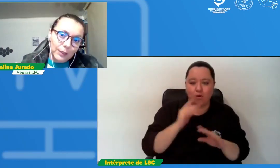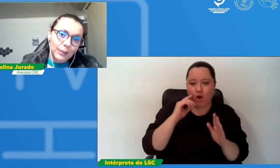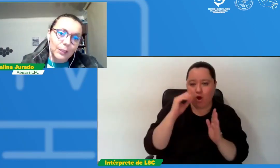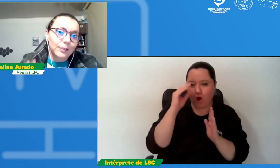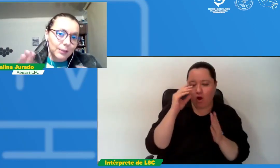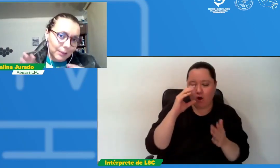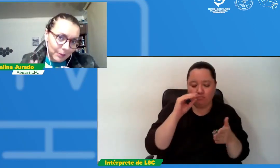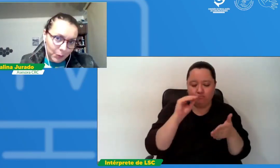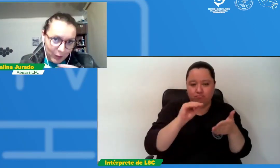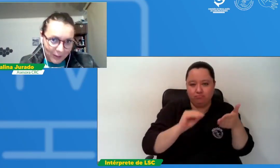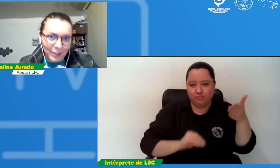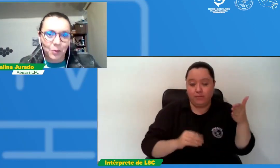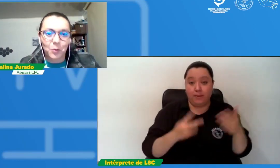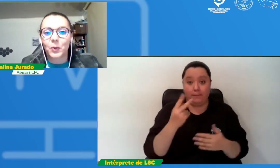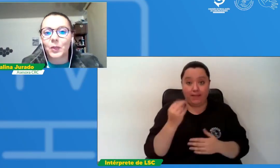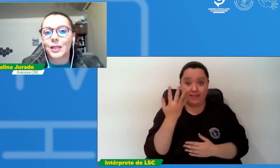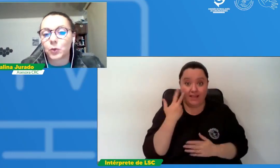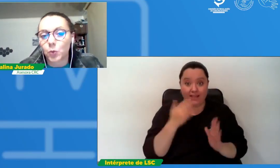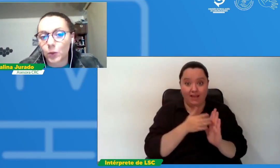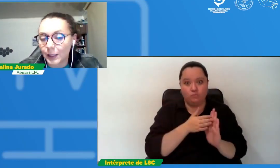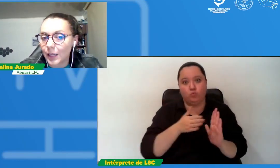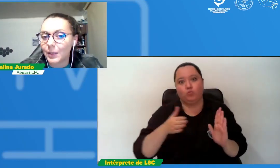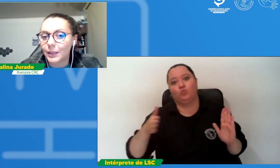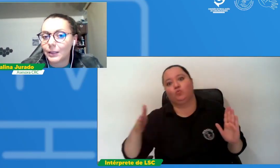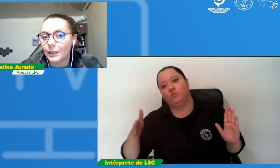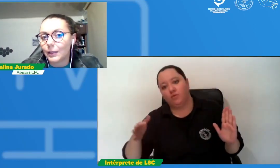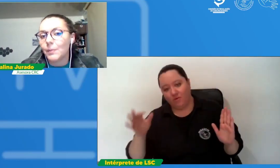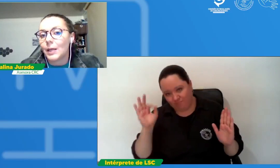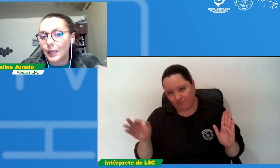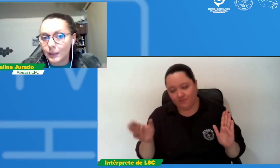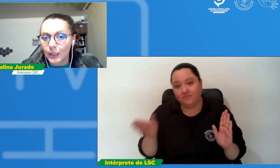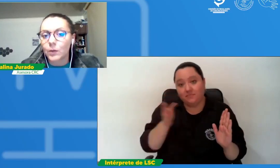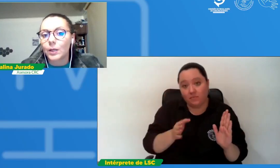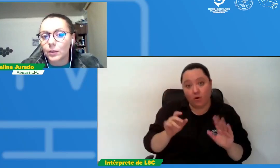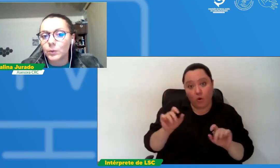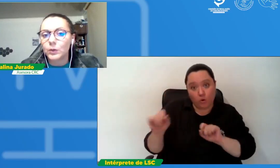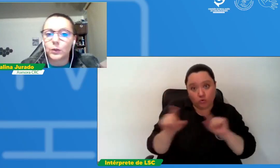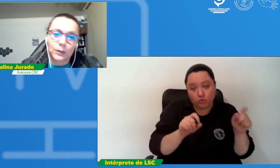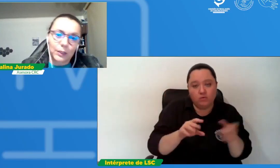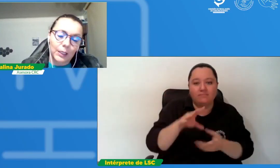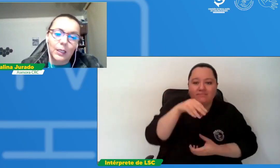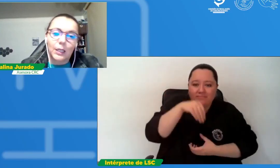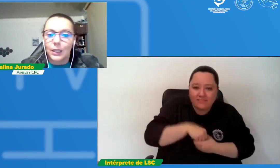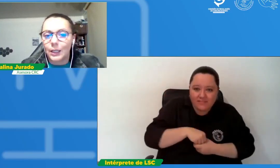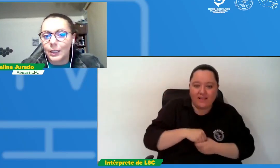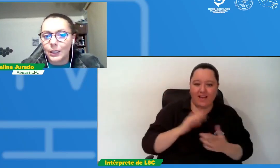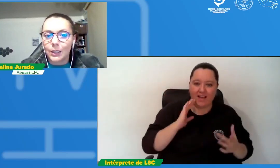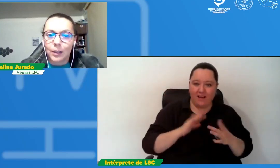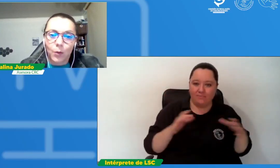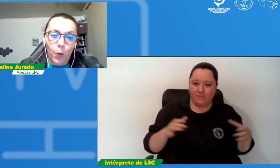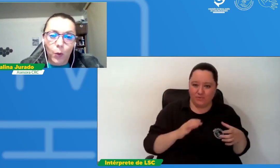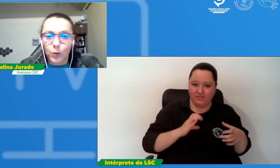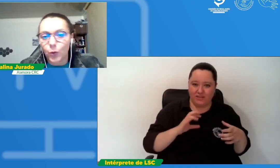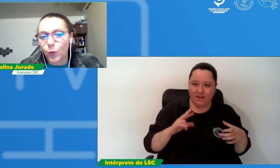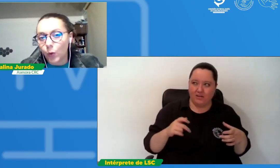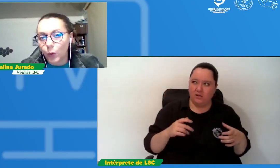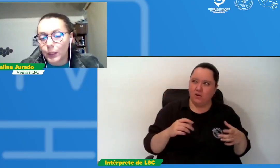días estoy extendiéndome porque las consultas generalmente tienen al interno de la comisión entre 8 o 15